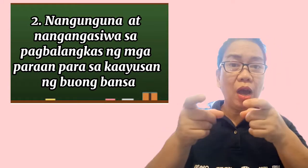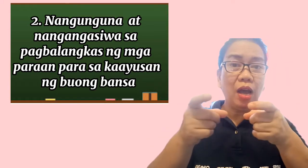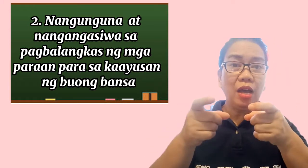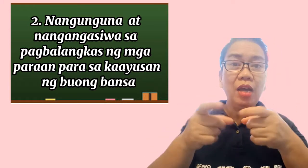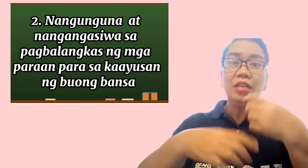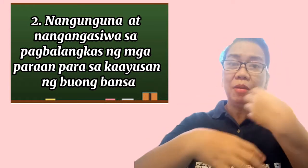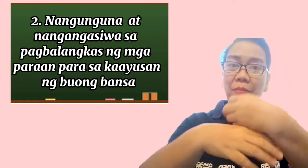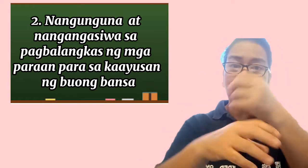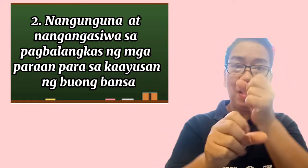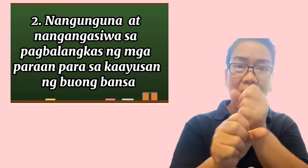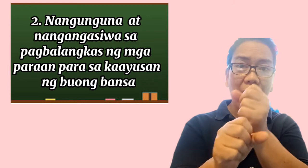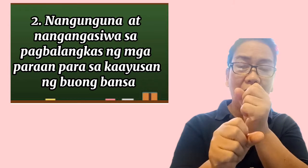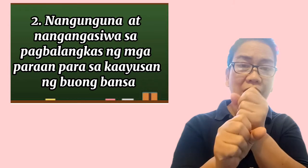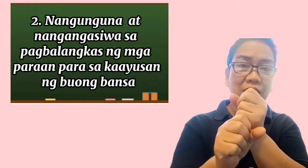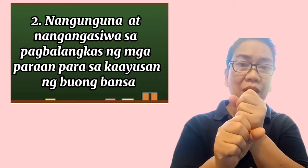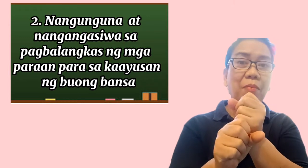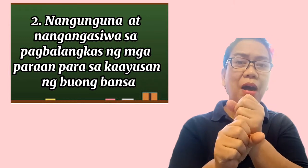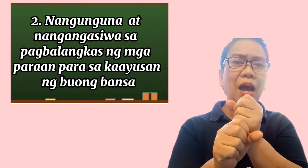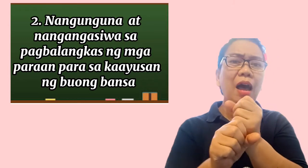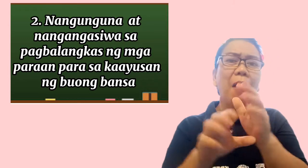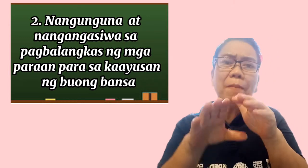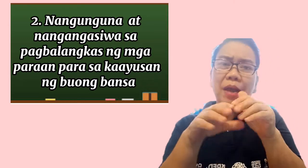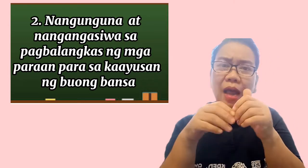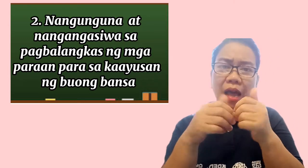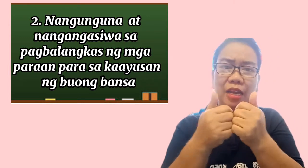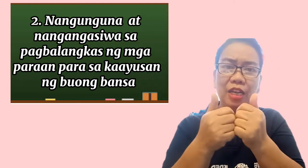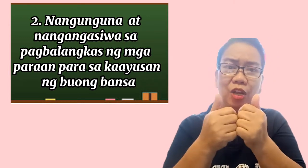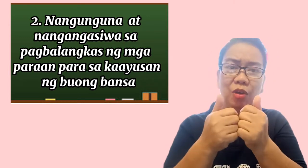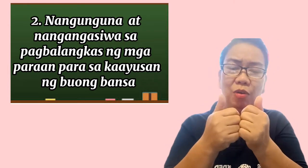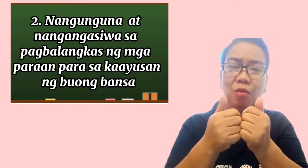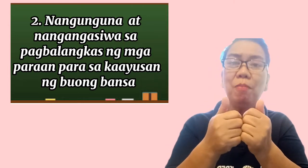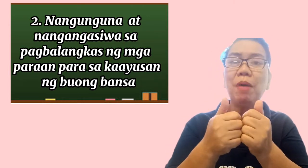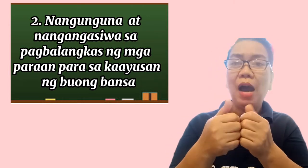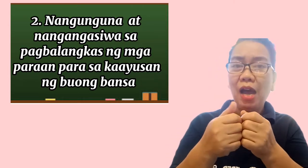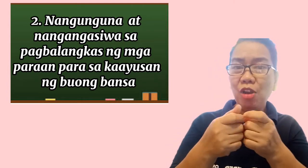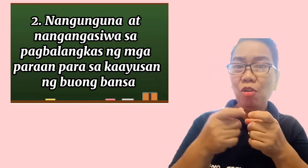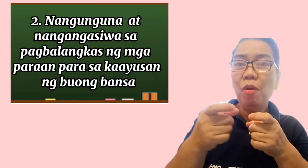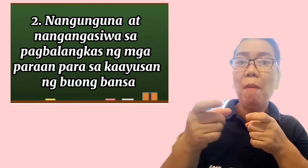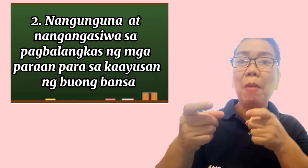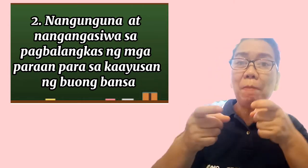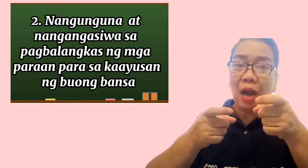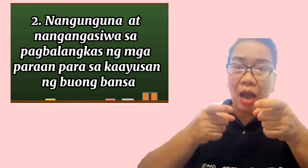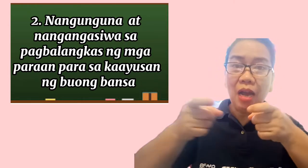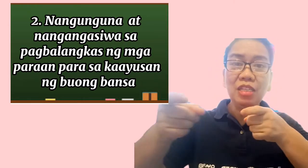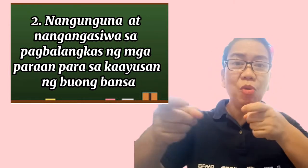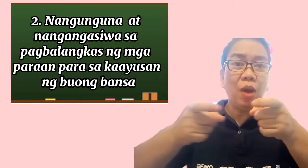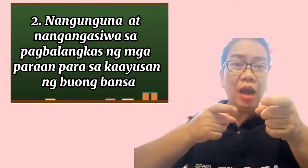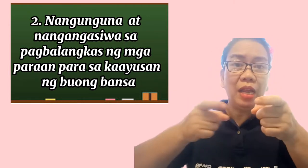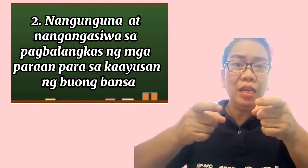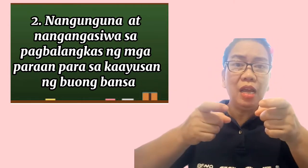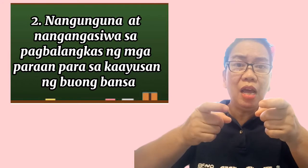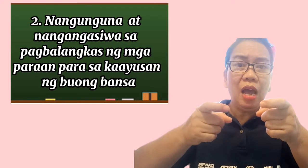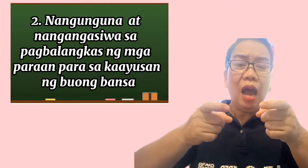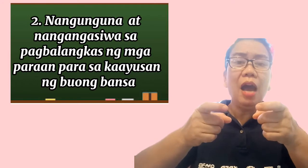sa pagbalangkas ng mga paraan kung paanong mapangangasiwaan ang